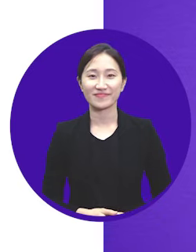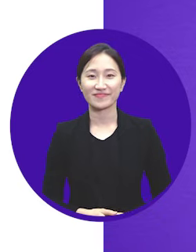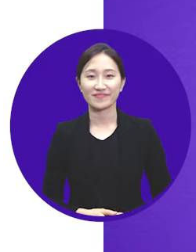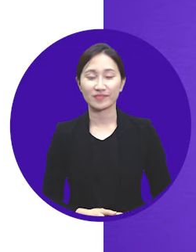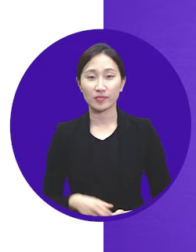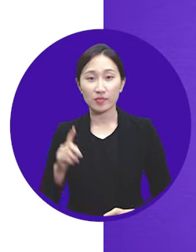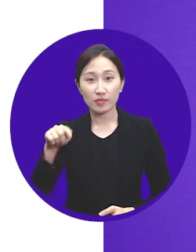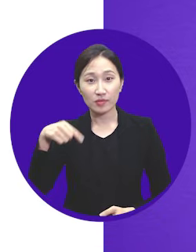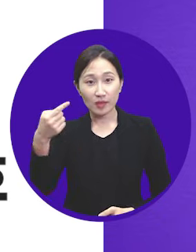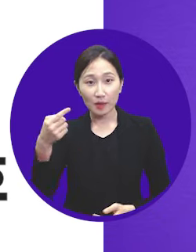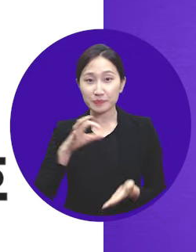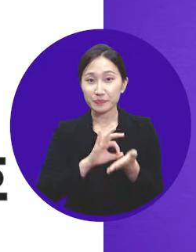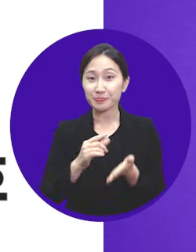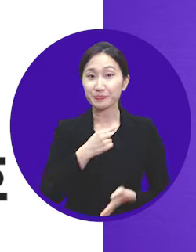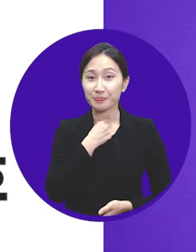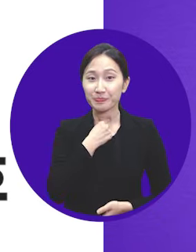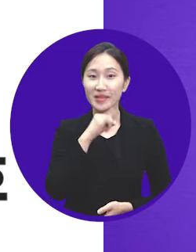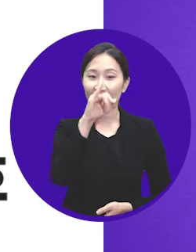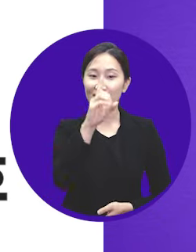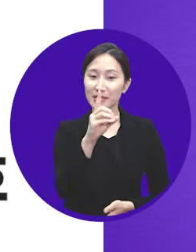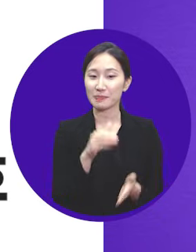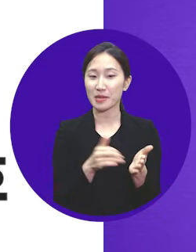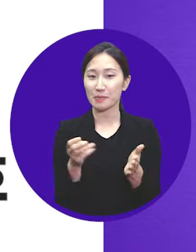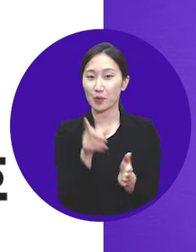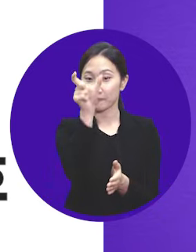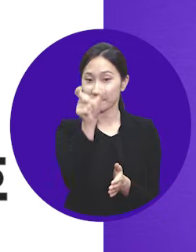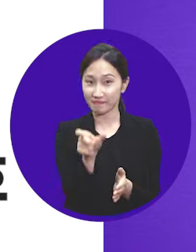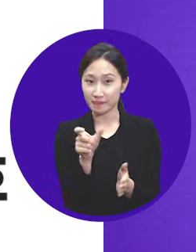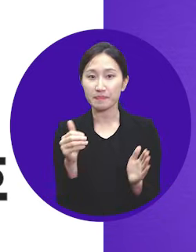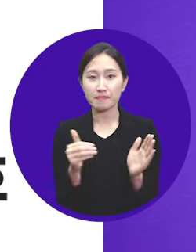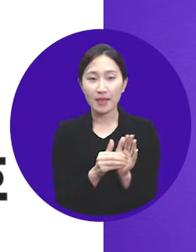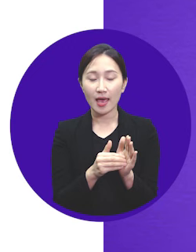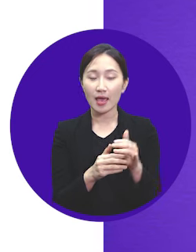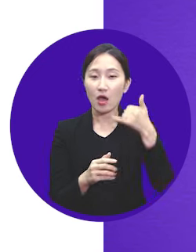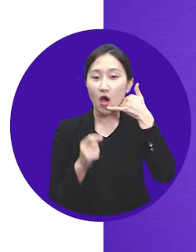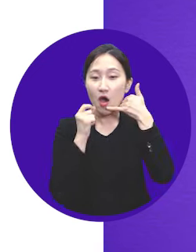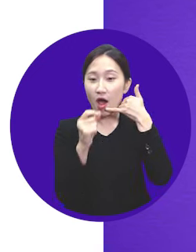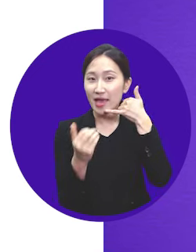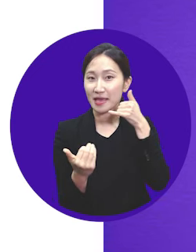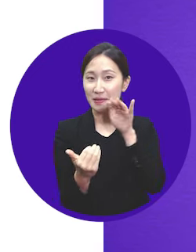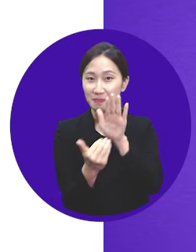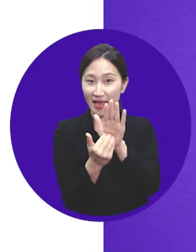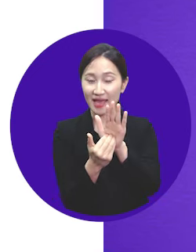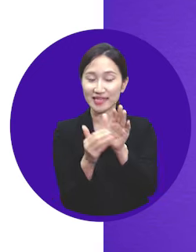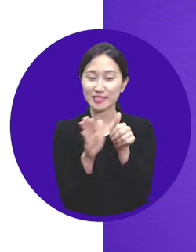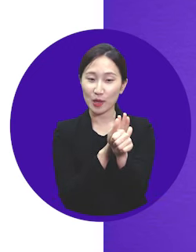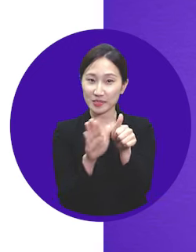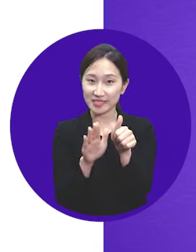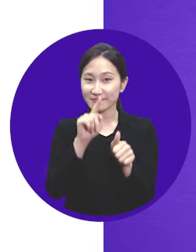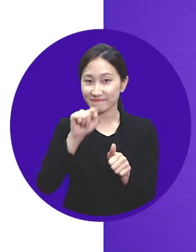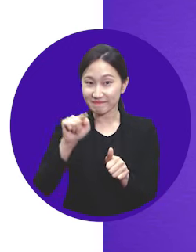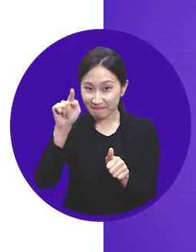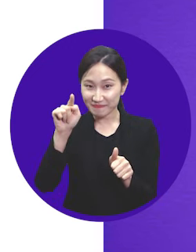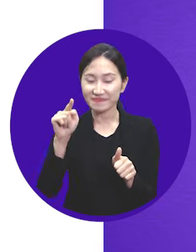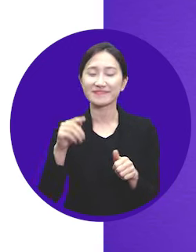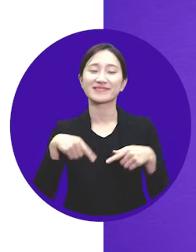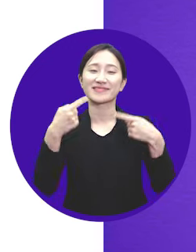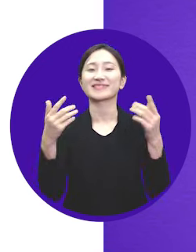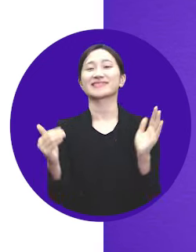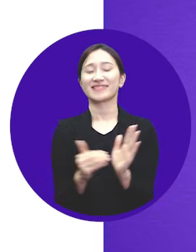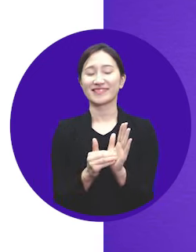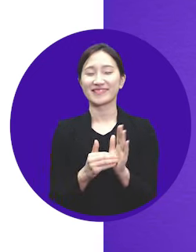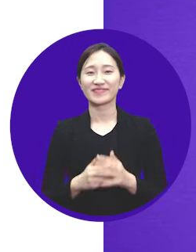줍니다. 다음 사용하실 아이디와 비밀번호를 입력하시고 보이스피싱 예방 서비스 가입 여부도 선택하시면